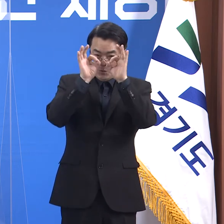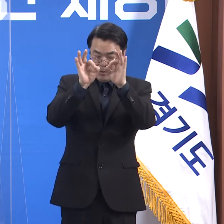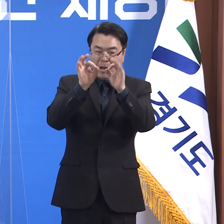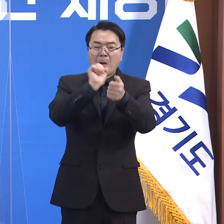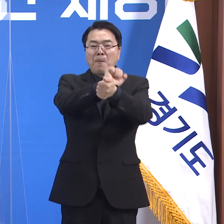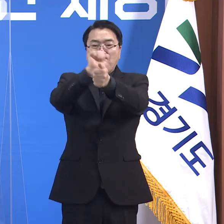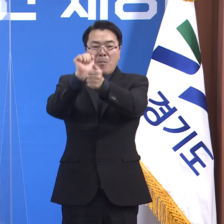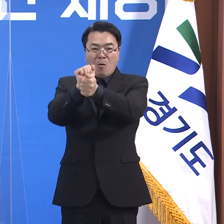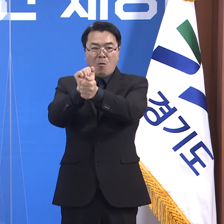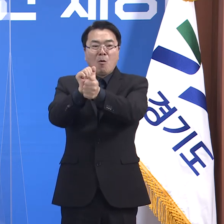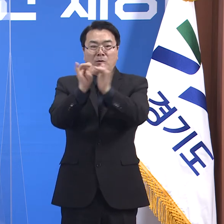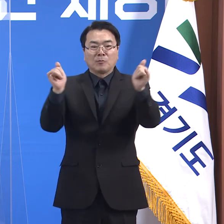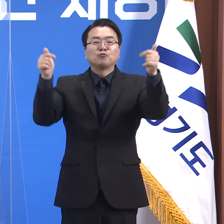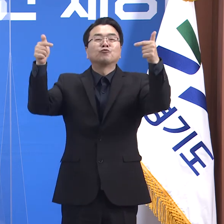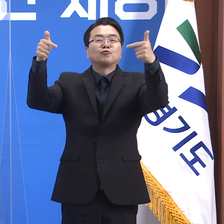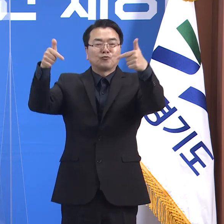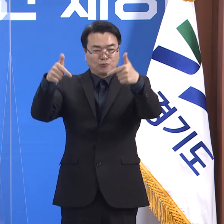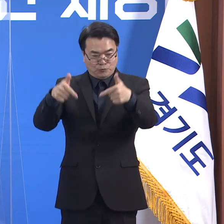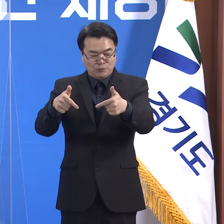해석할 수 있습니다.